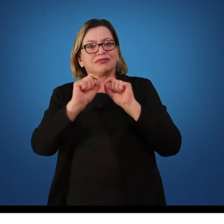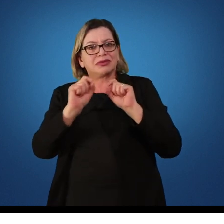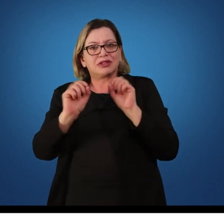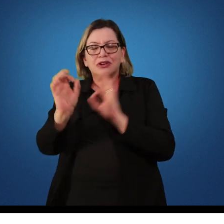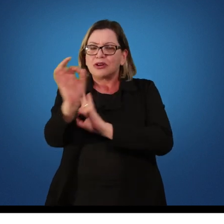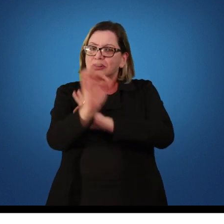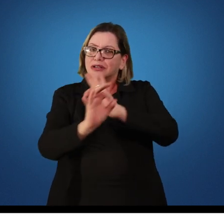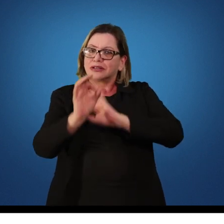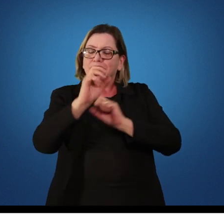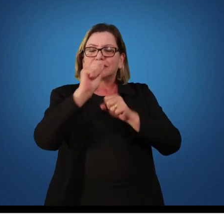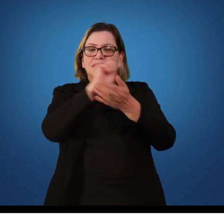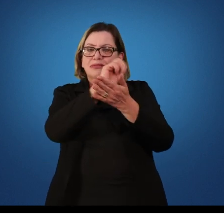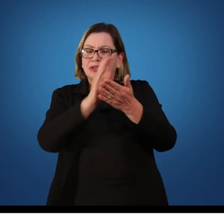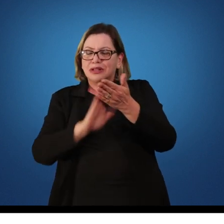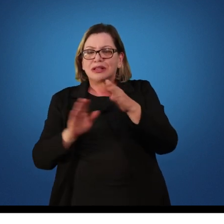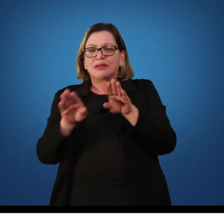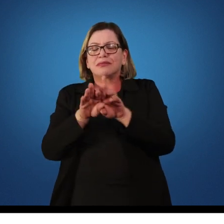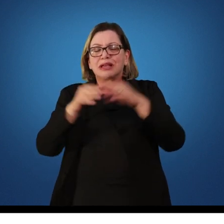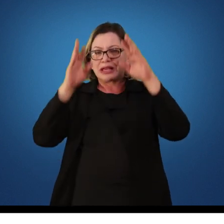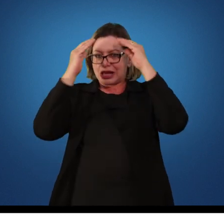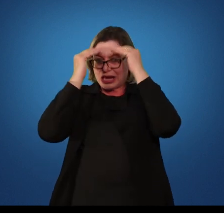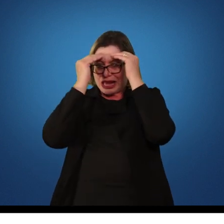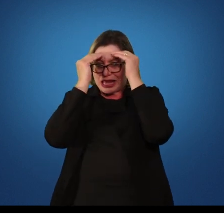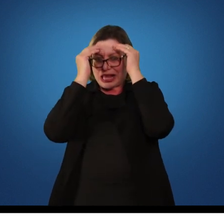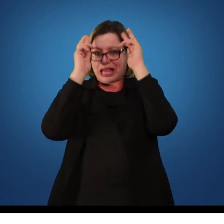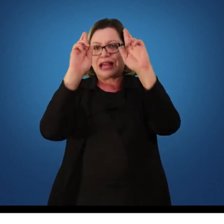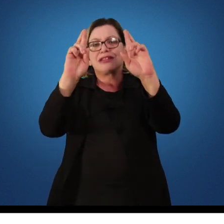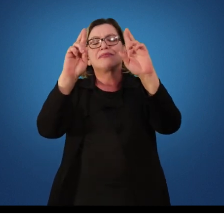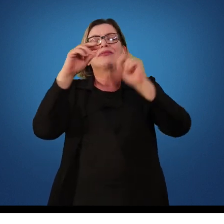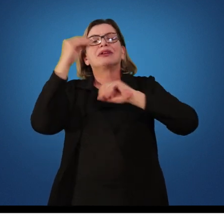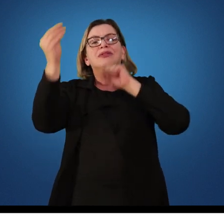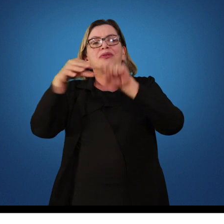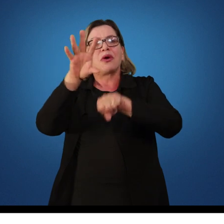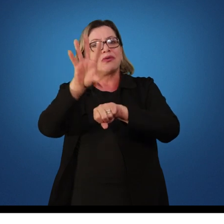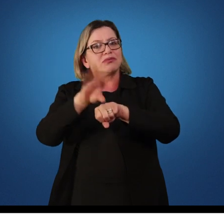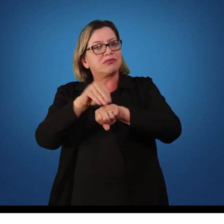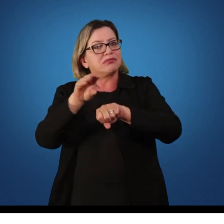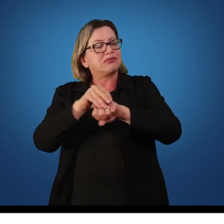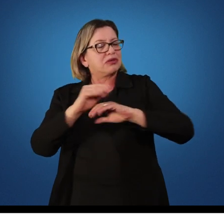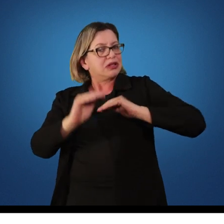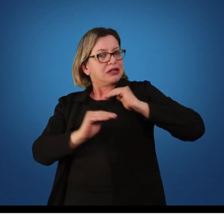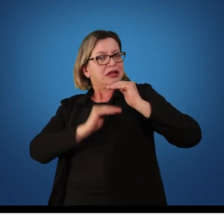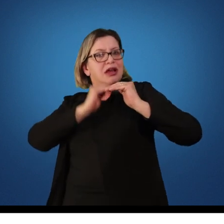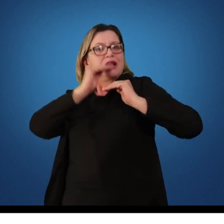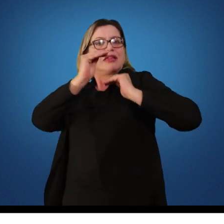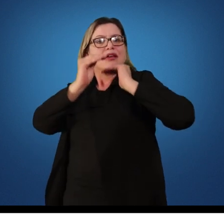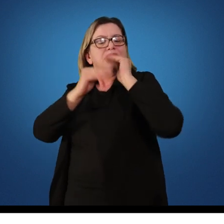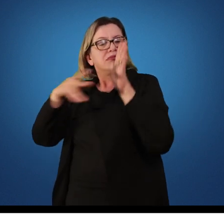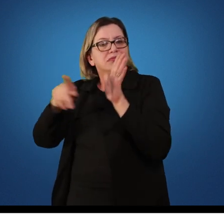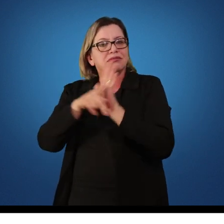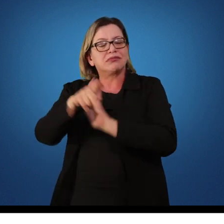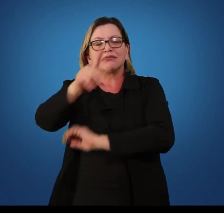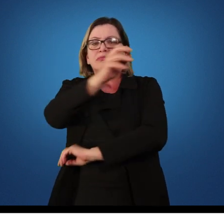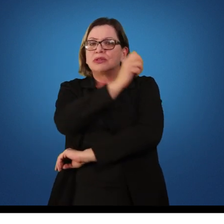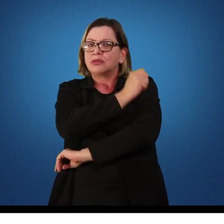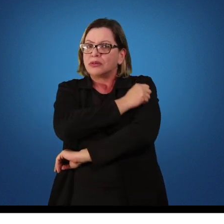do respeito em relação aos conhecimentos e desenvolvimento motor que o aluno traz, considerando as